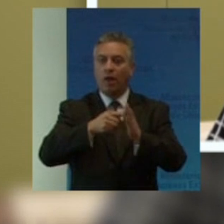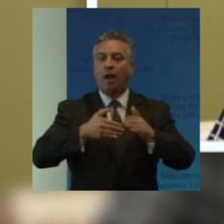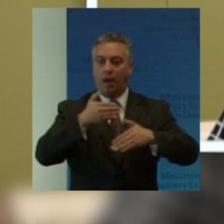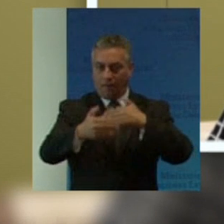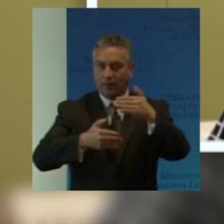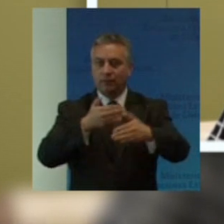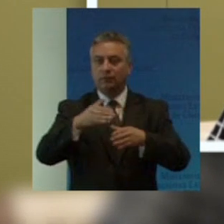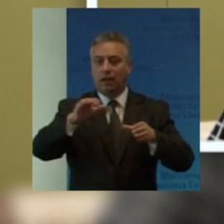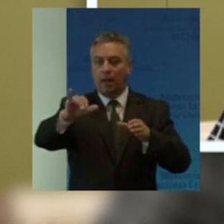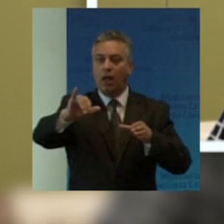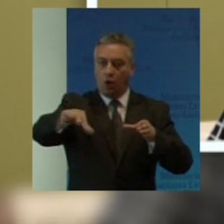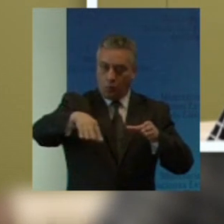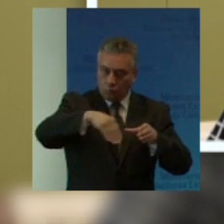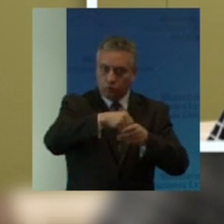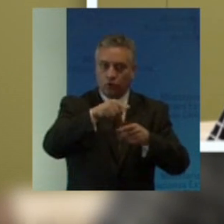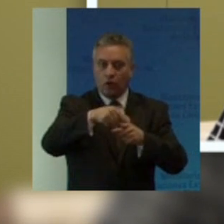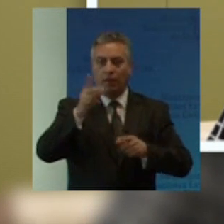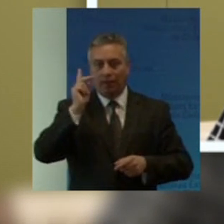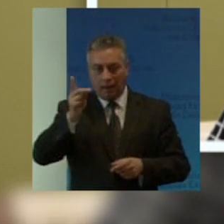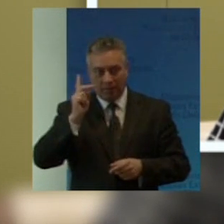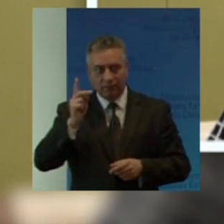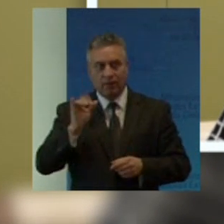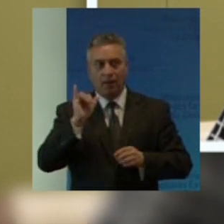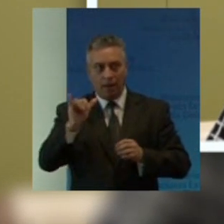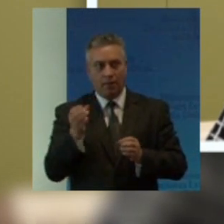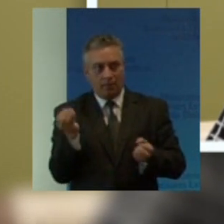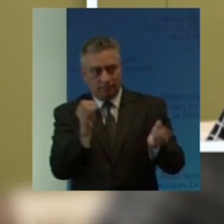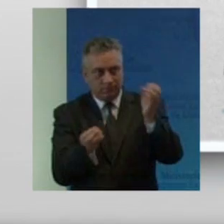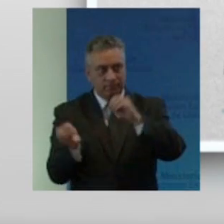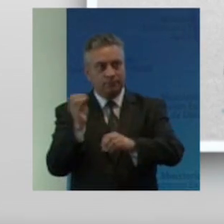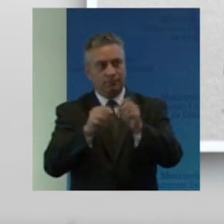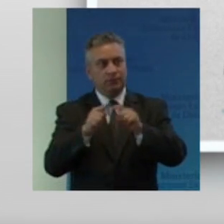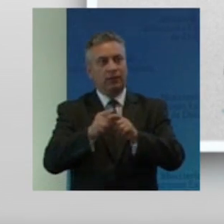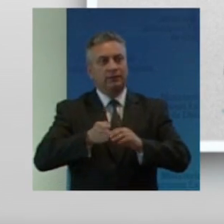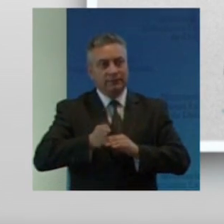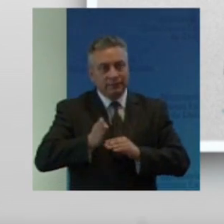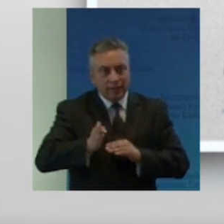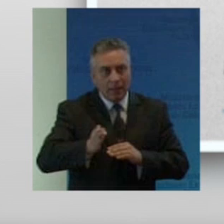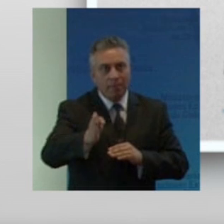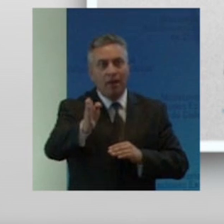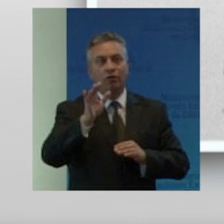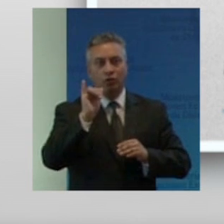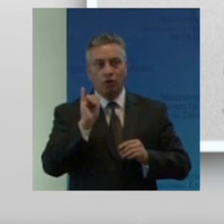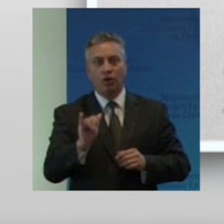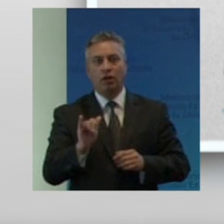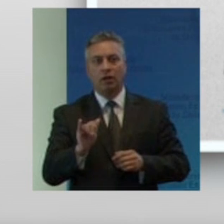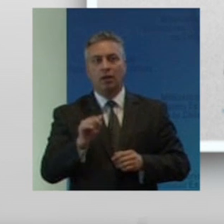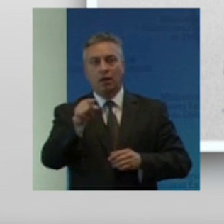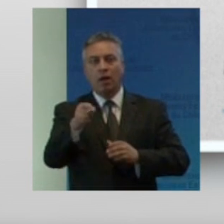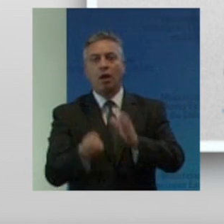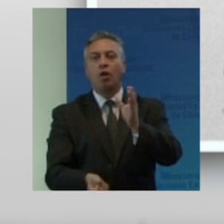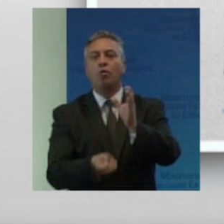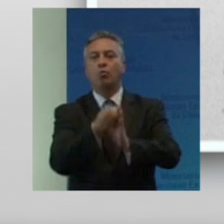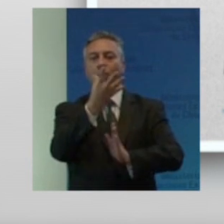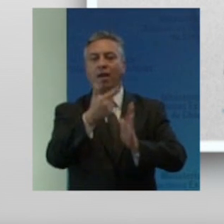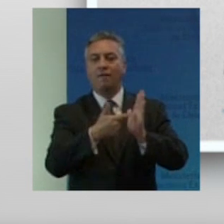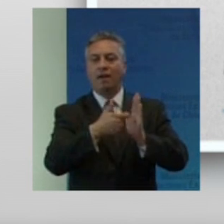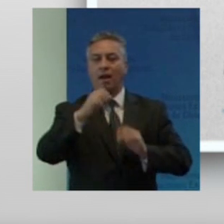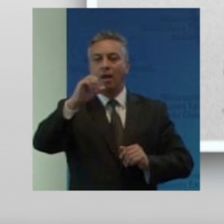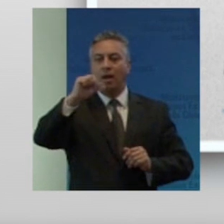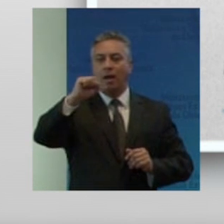de la discapacidad en la implementación seguimiento y variación de la nueva agenda